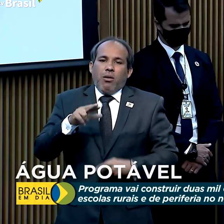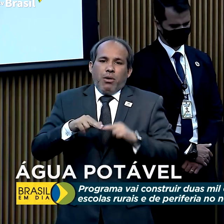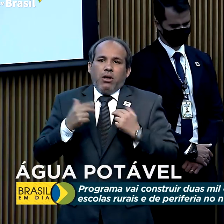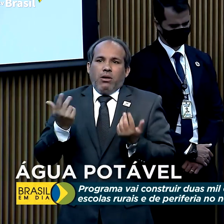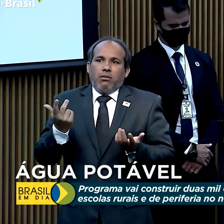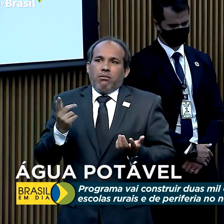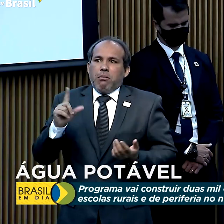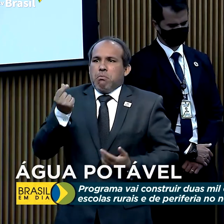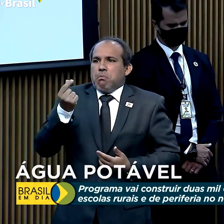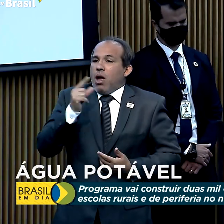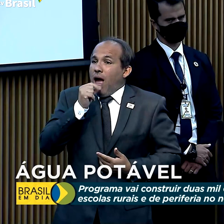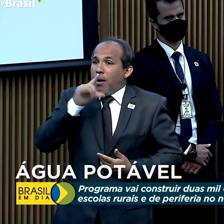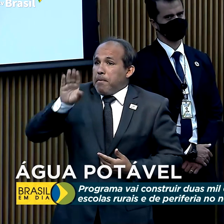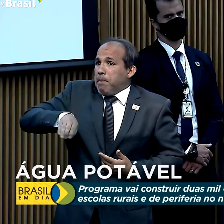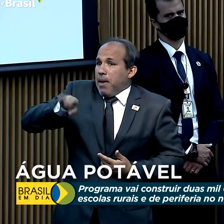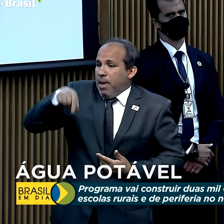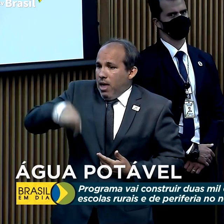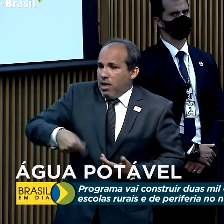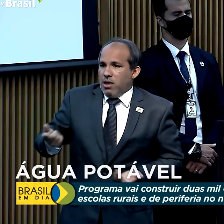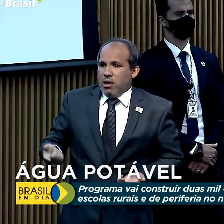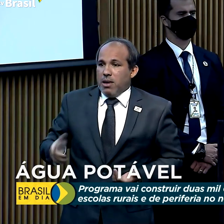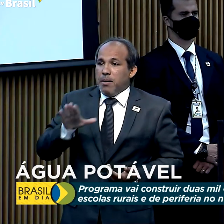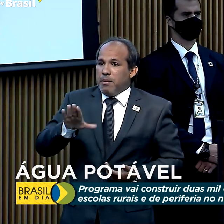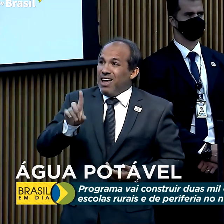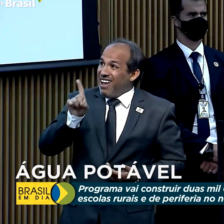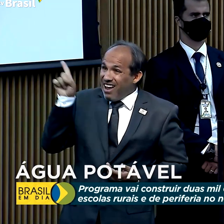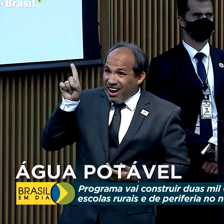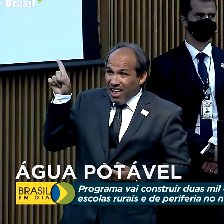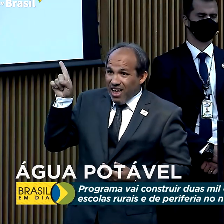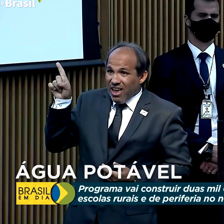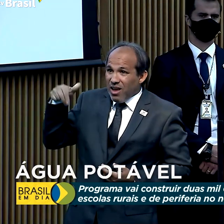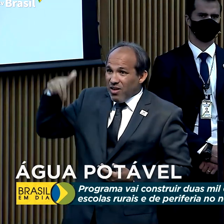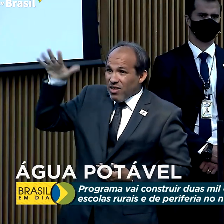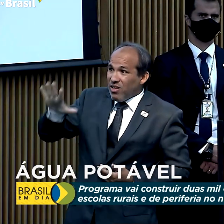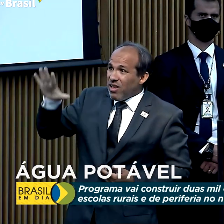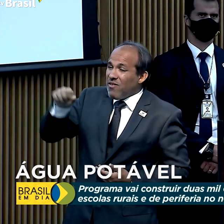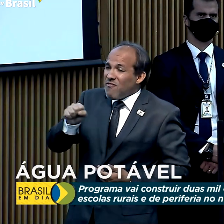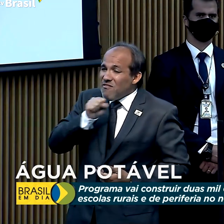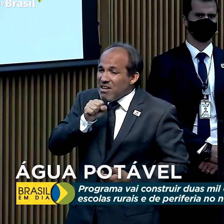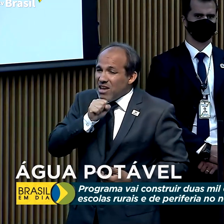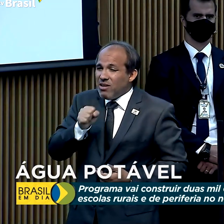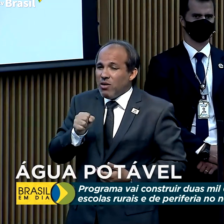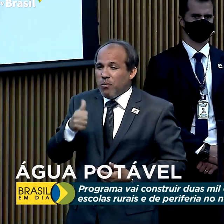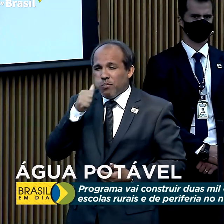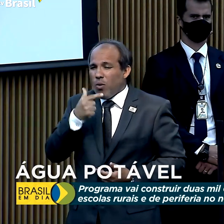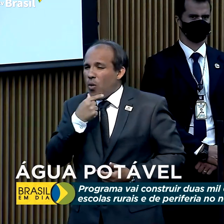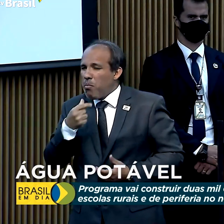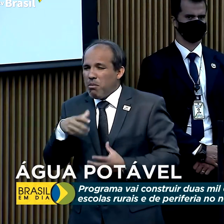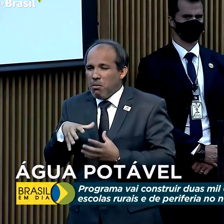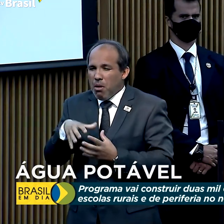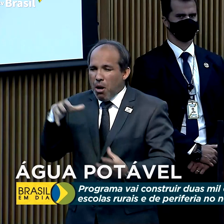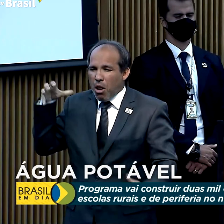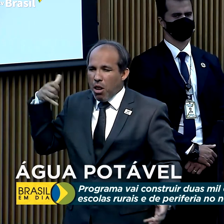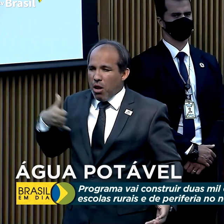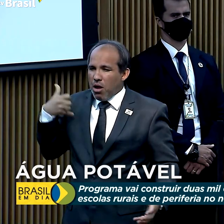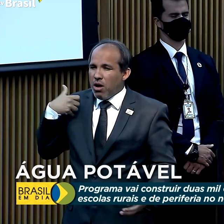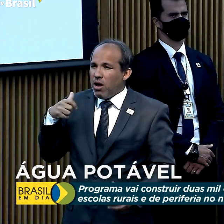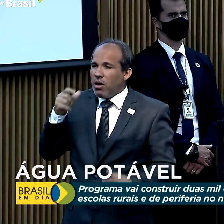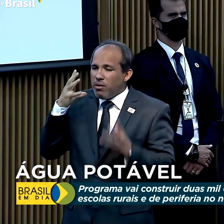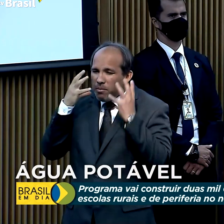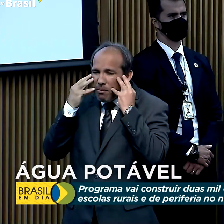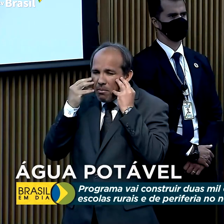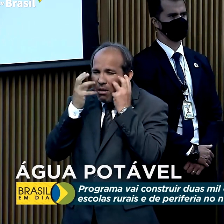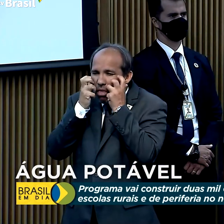um velho nordestino, uma senhora de idade, com a pele enrugada, entrando debaixo de uma bica d'água,